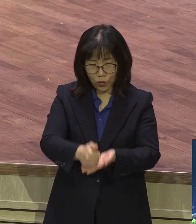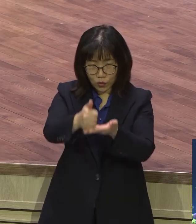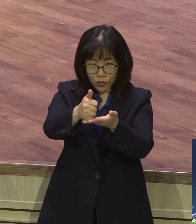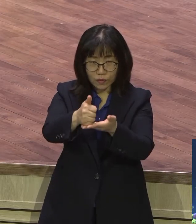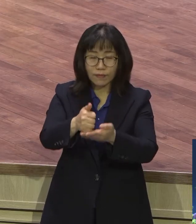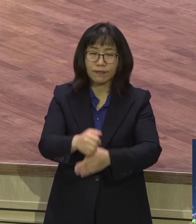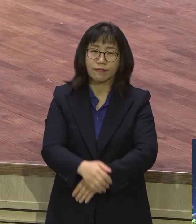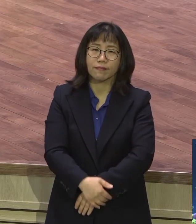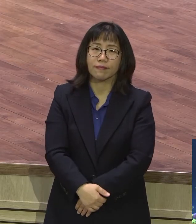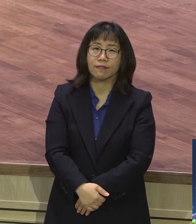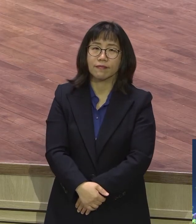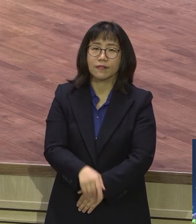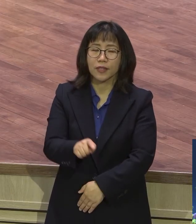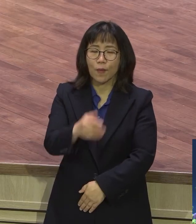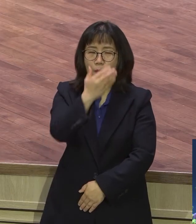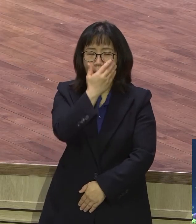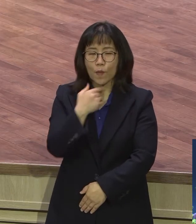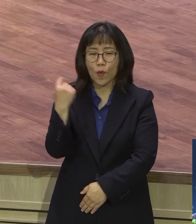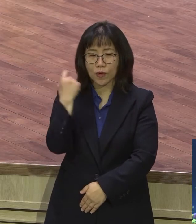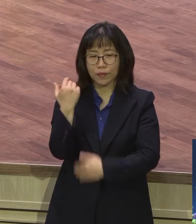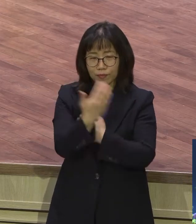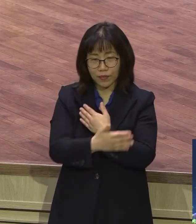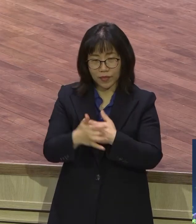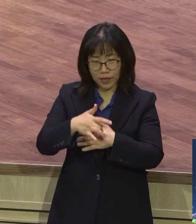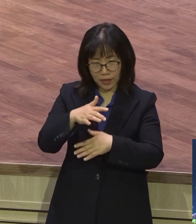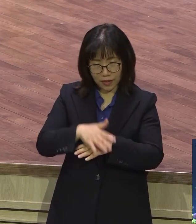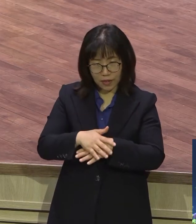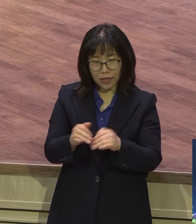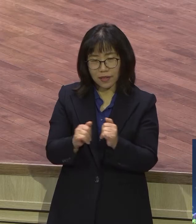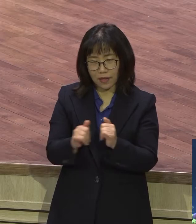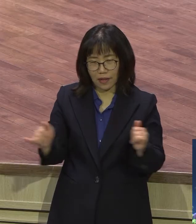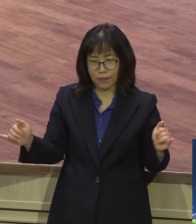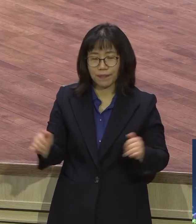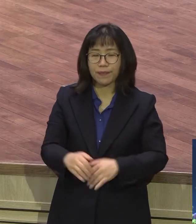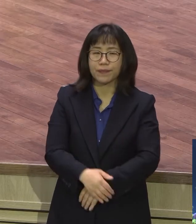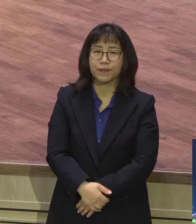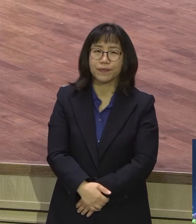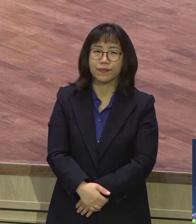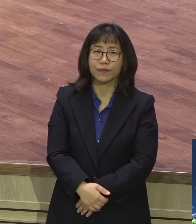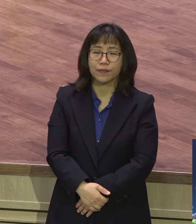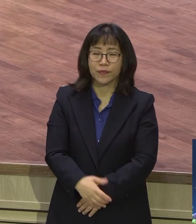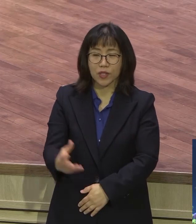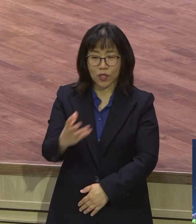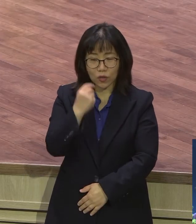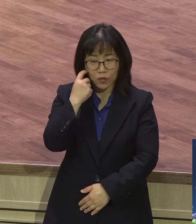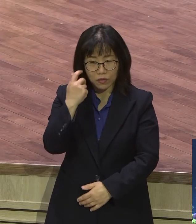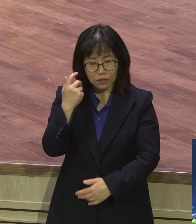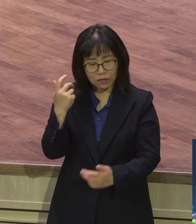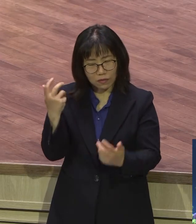복음 체질이요 성령 충만한 사람 특징이 성령 충만한 사람은 딱 만나면 피곤합니다